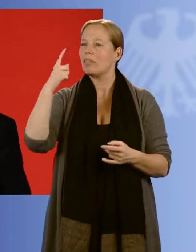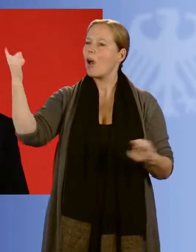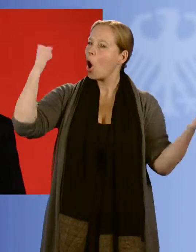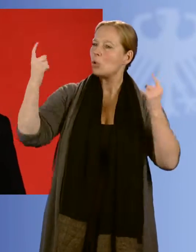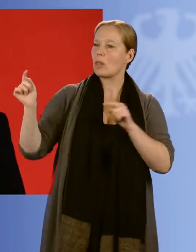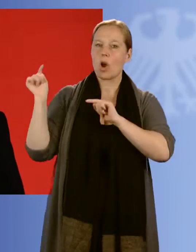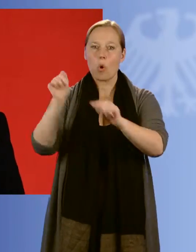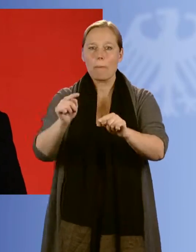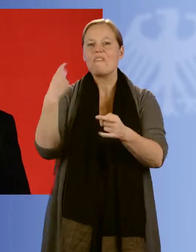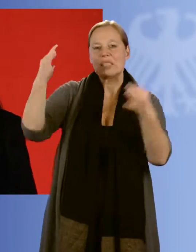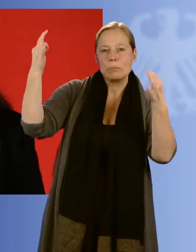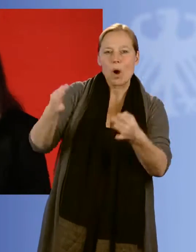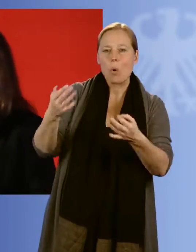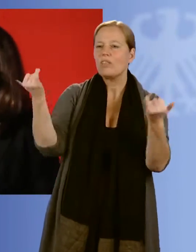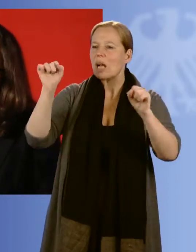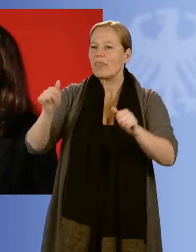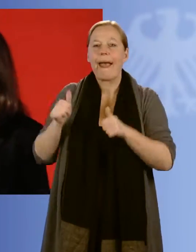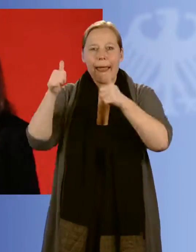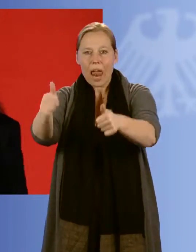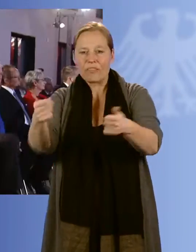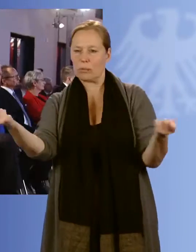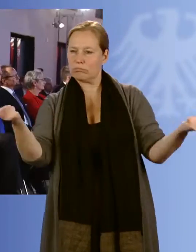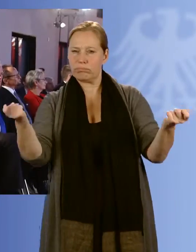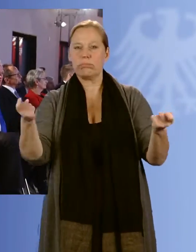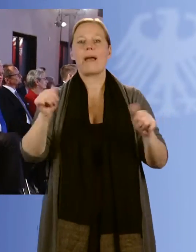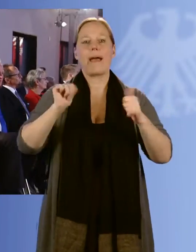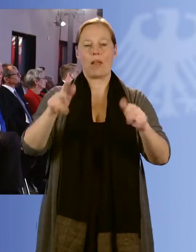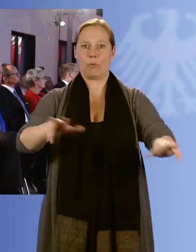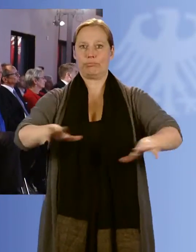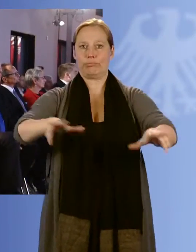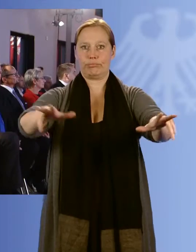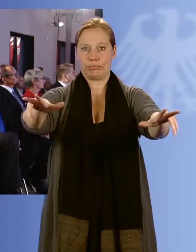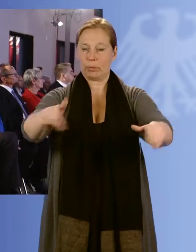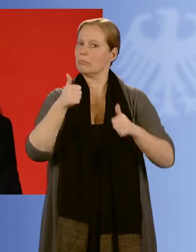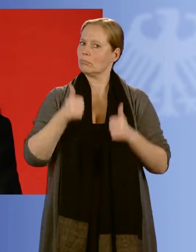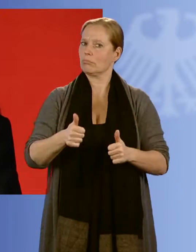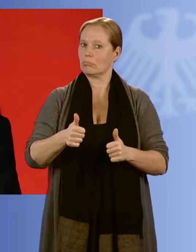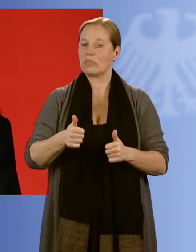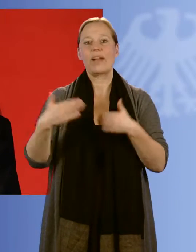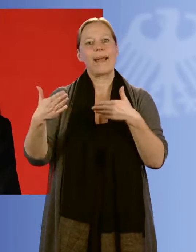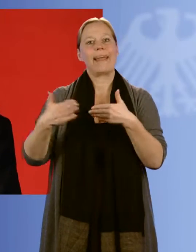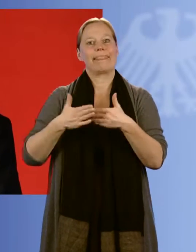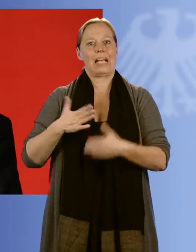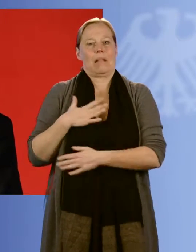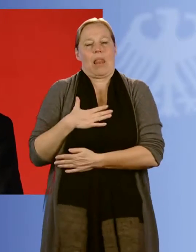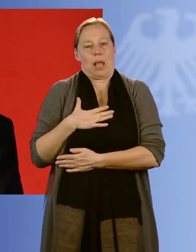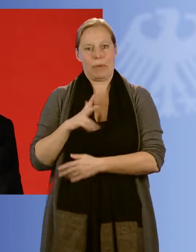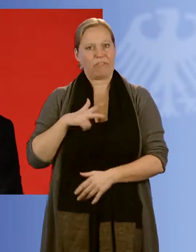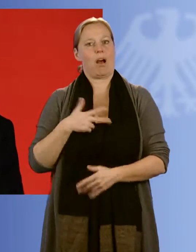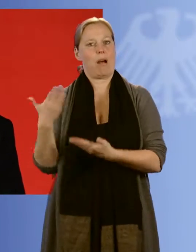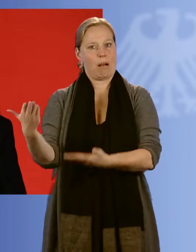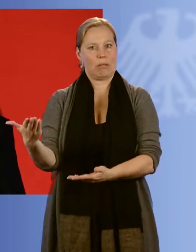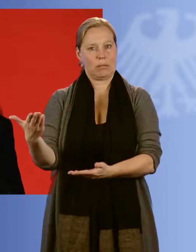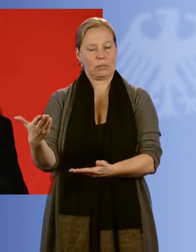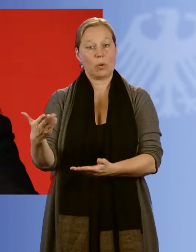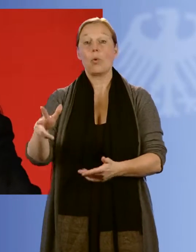Maßnahmen helfen und wie schnell Hilfe organisiert werden muss. Es ist praktizierte Nächstenliebe. Und